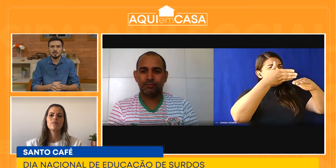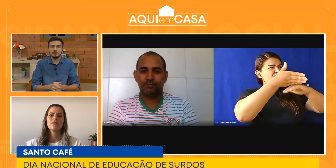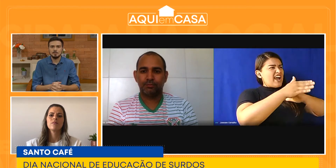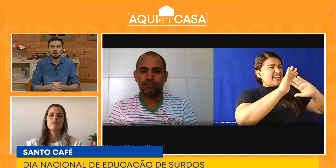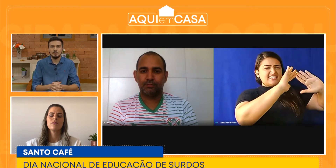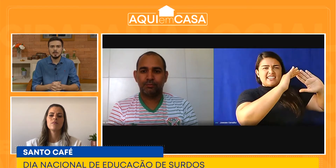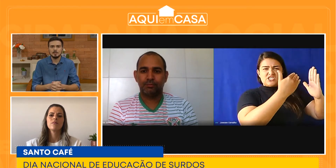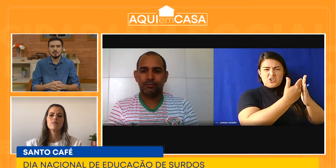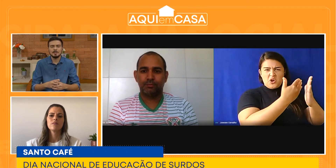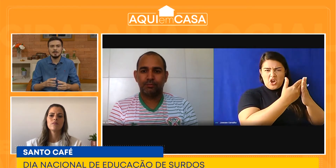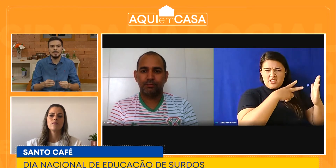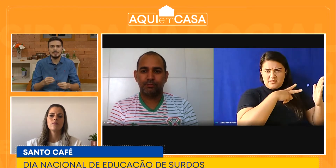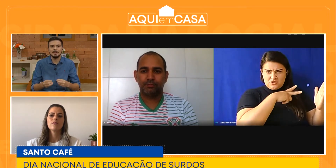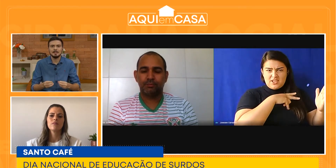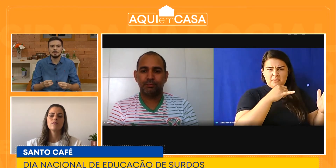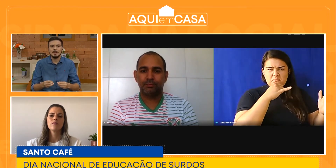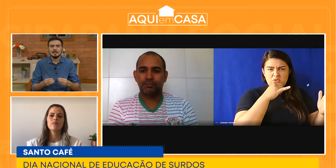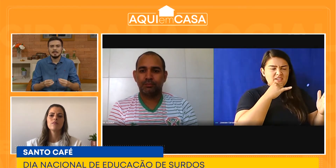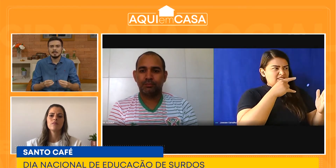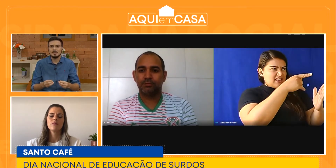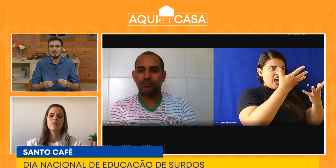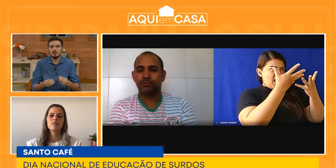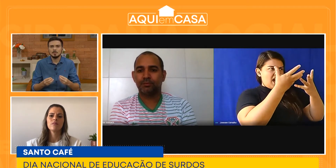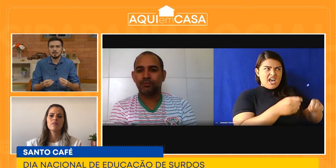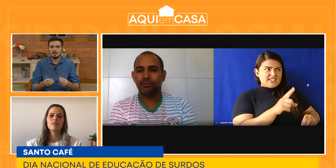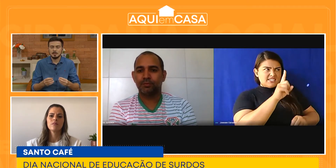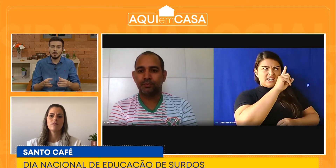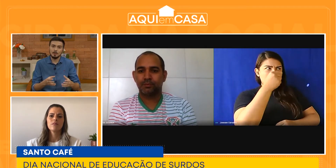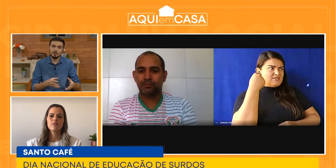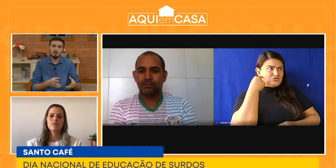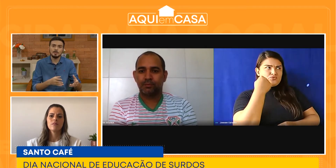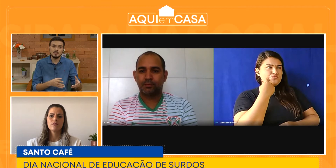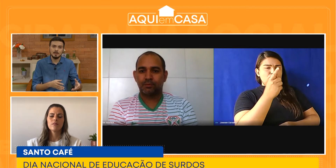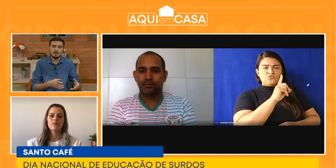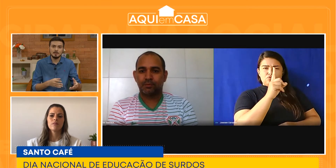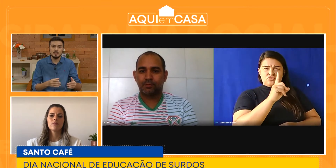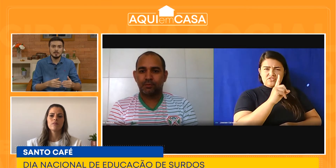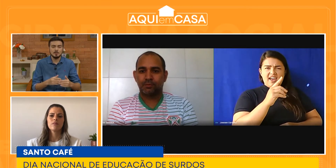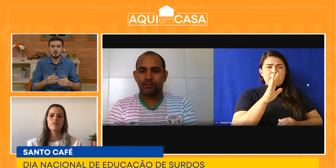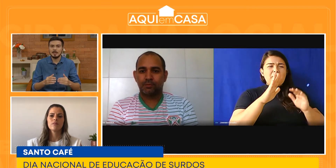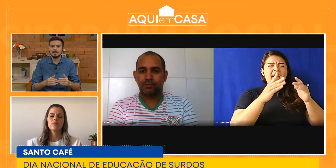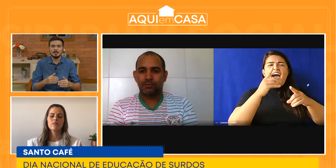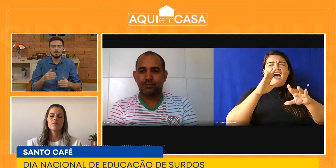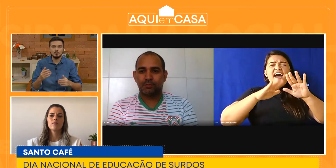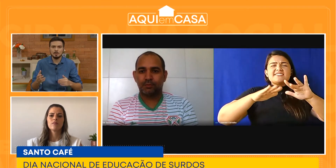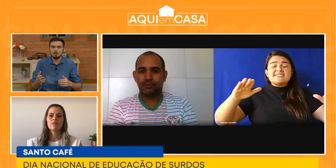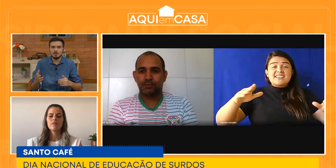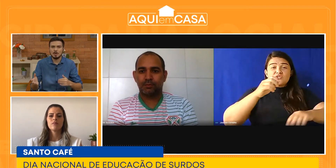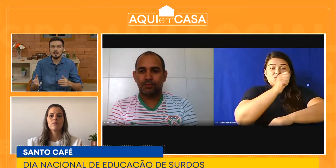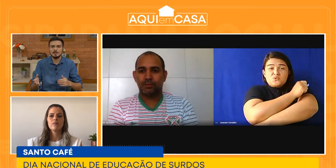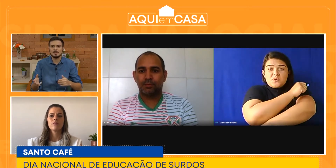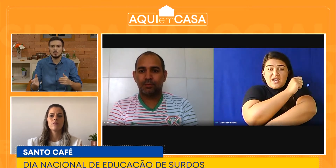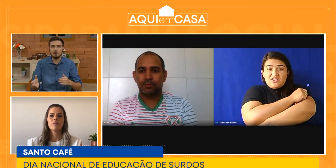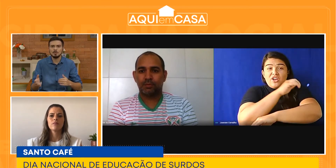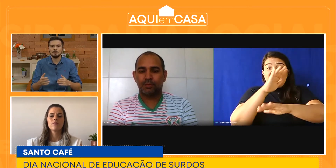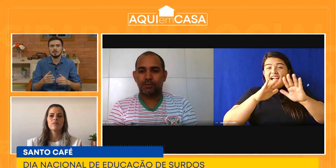públicas? O que está pegando nessa circunstância? O aluno, muitas vezes, precisa estudar até em uma escola, às vezes, longe, porque